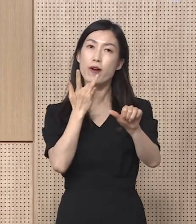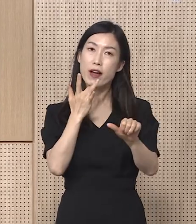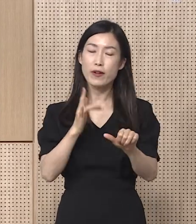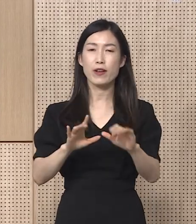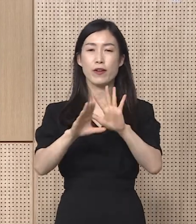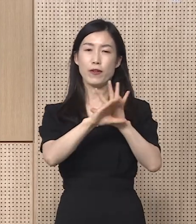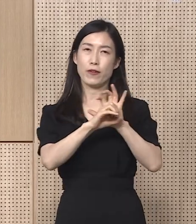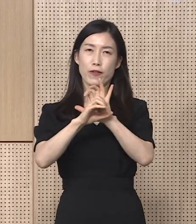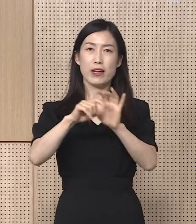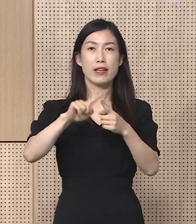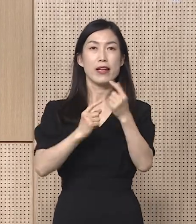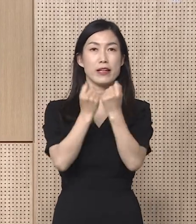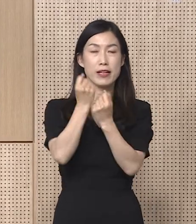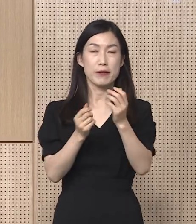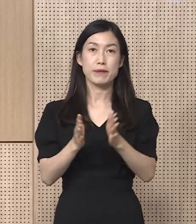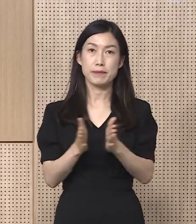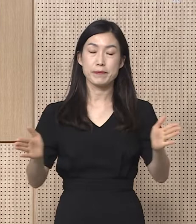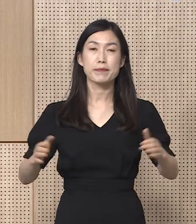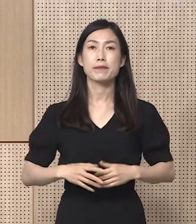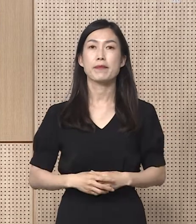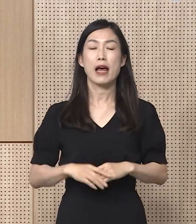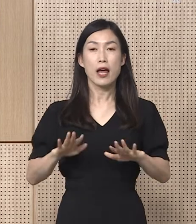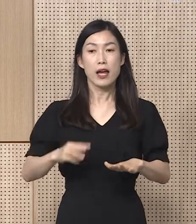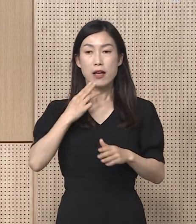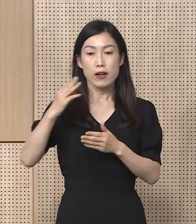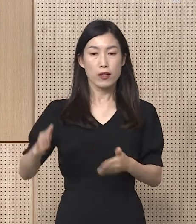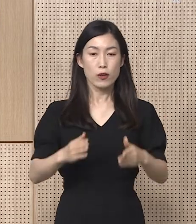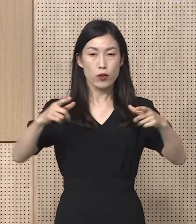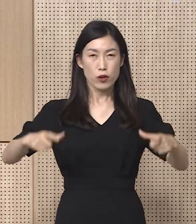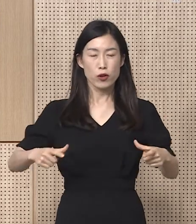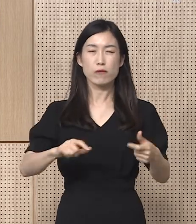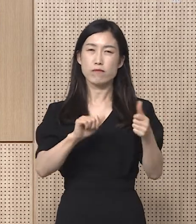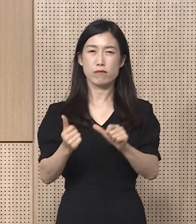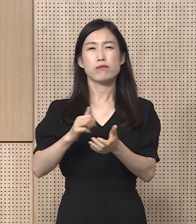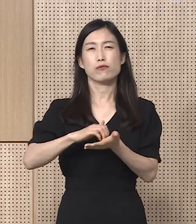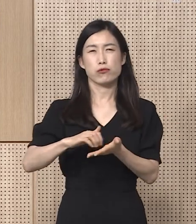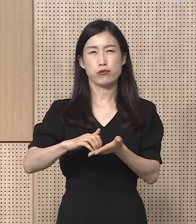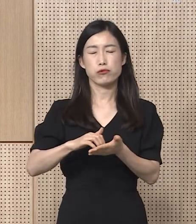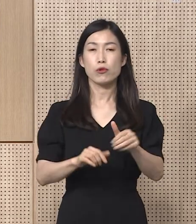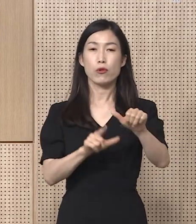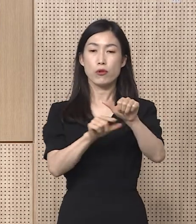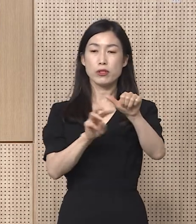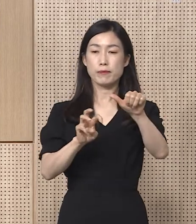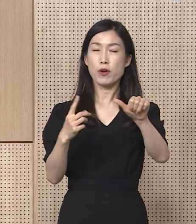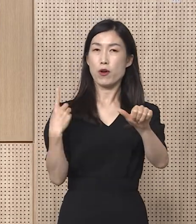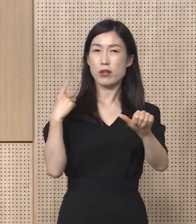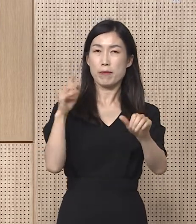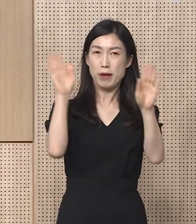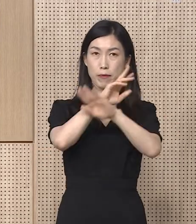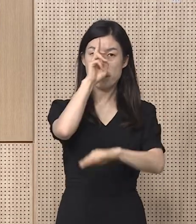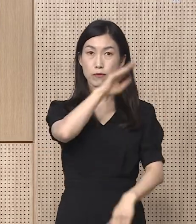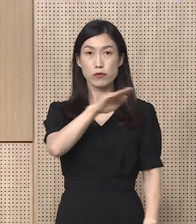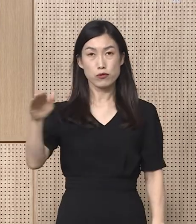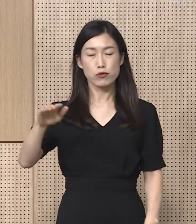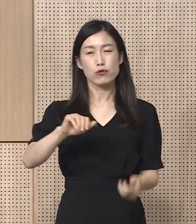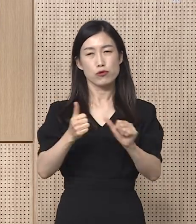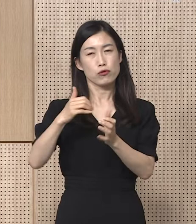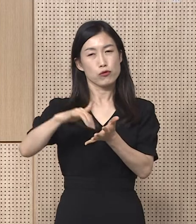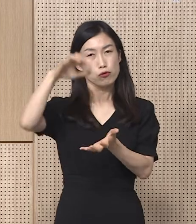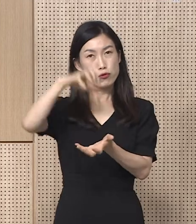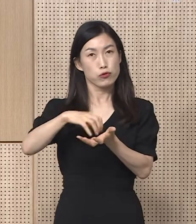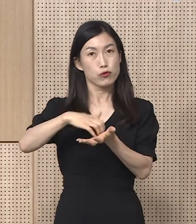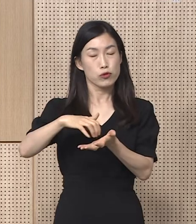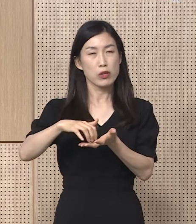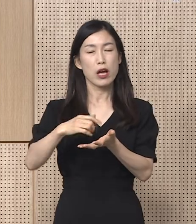기자회견을 시작하겠습니다. 먼저 경기도의 사망자 현황입니다. 5월 31일 0시 기준 경기도 누적 사망자